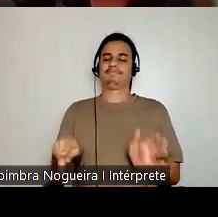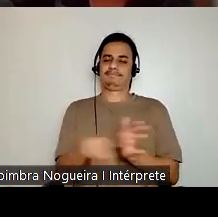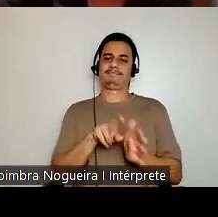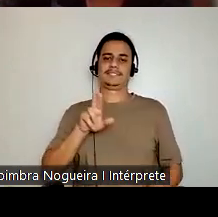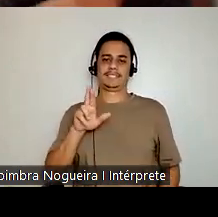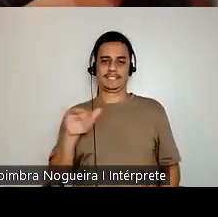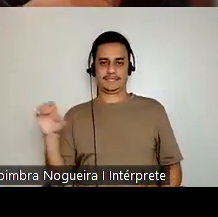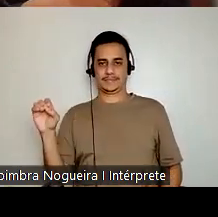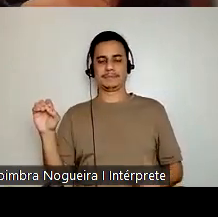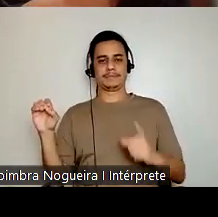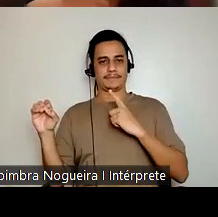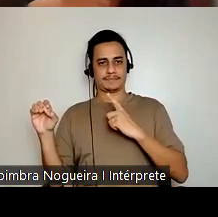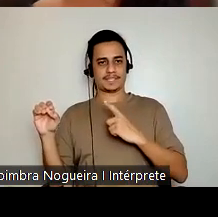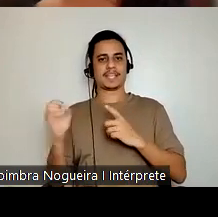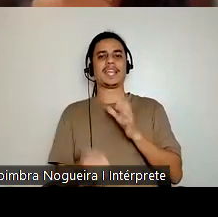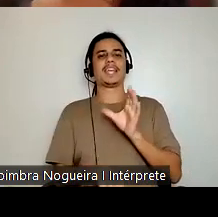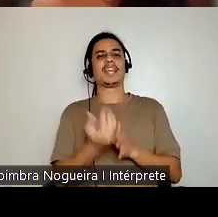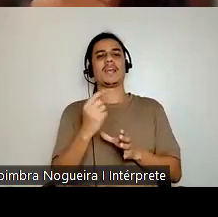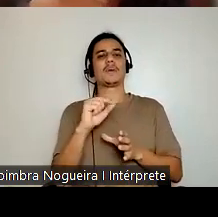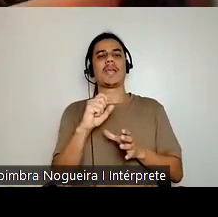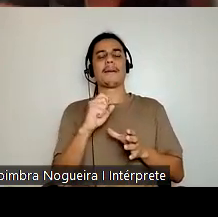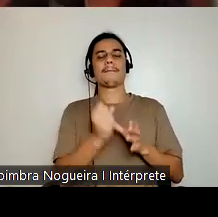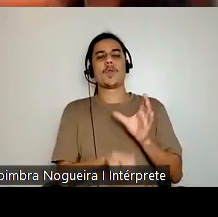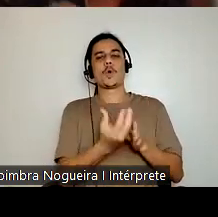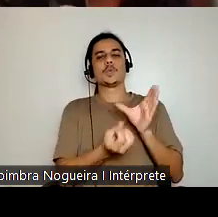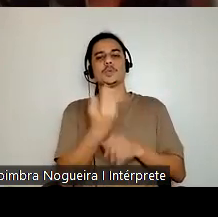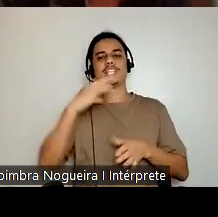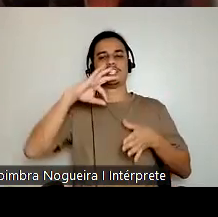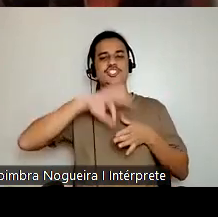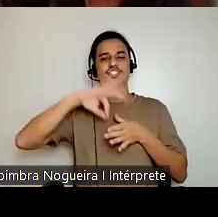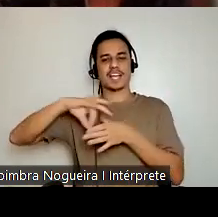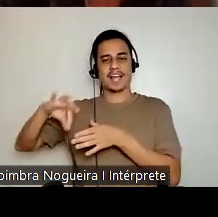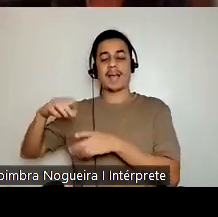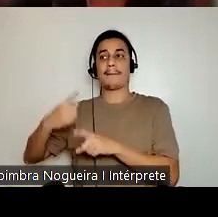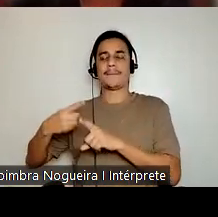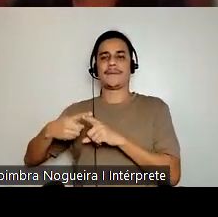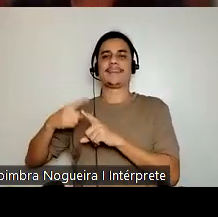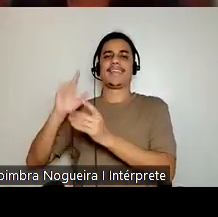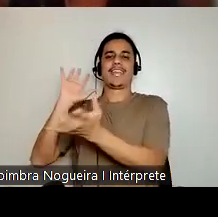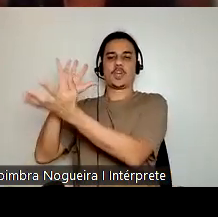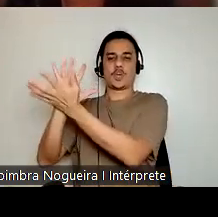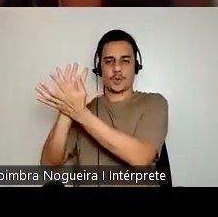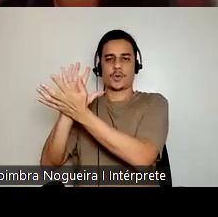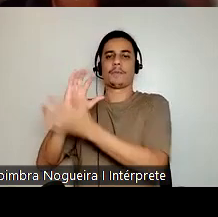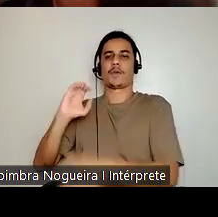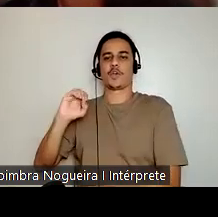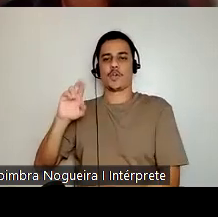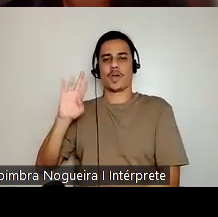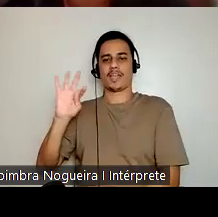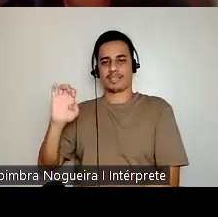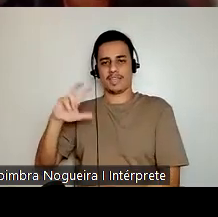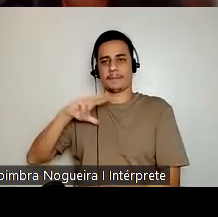para a produção de chá, quando a corte portuguesa muda para o Brasil em 1808,